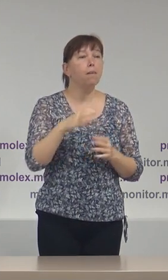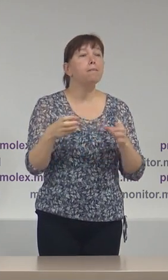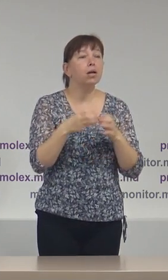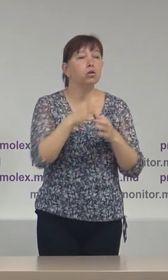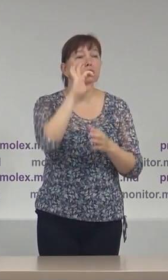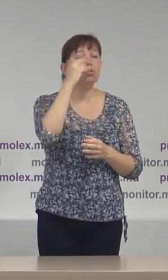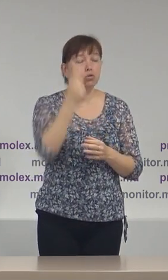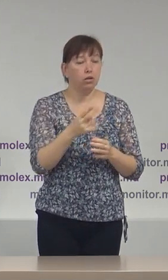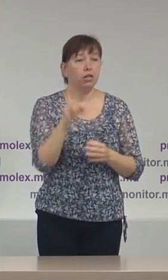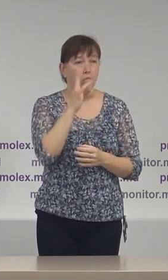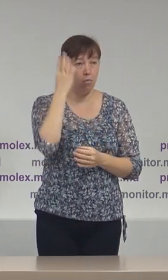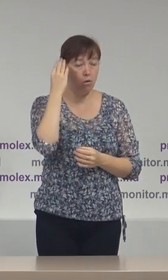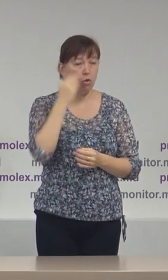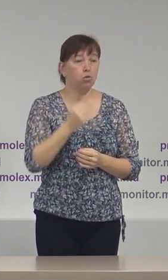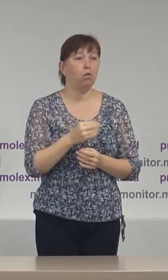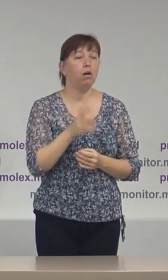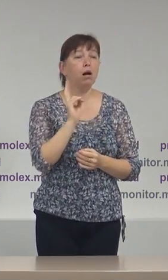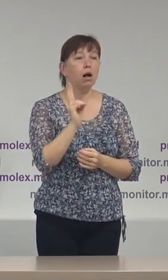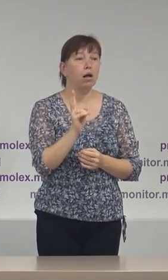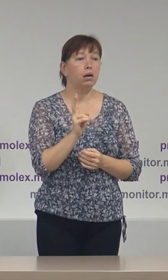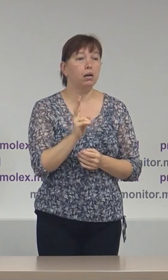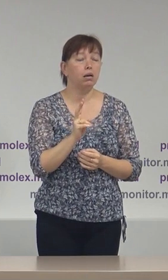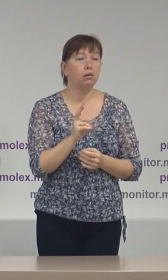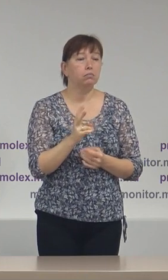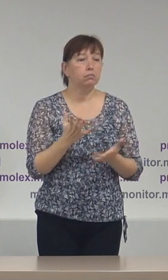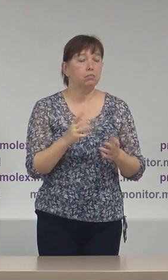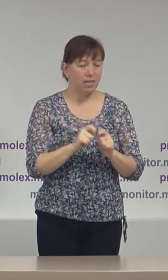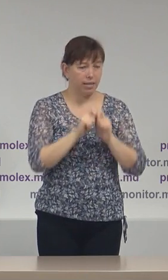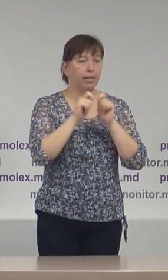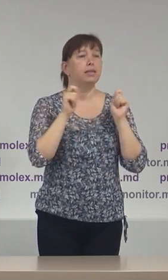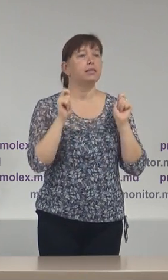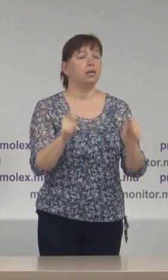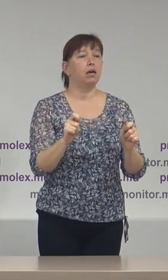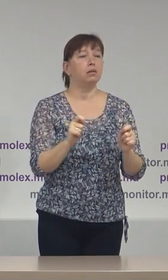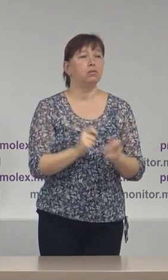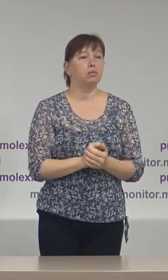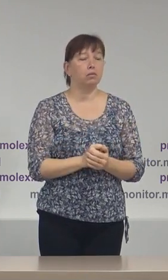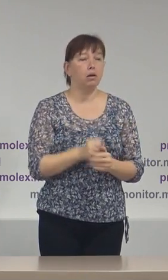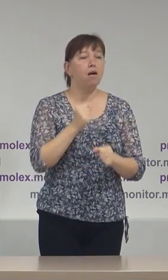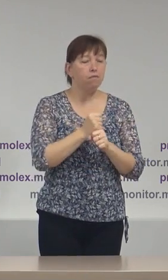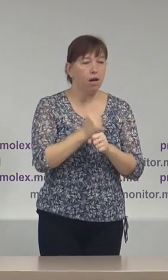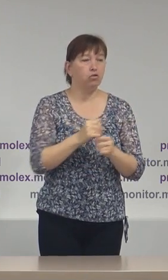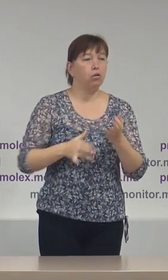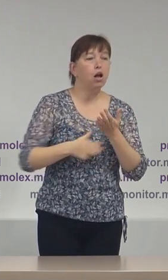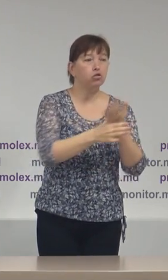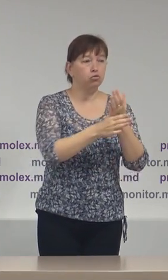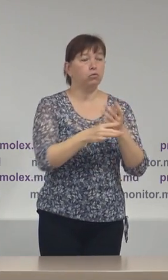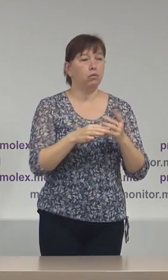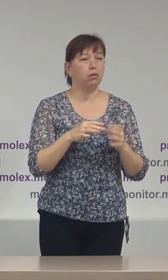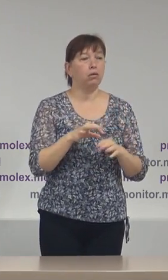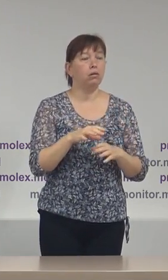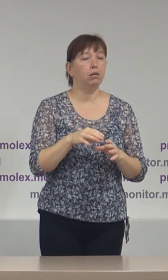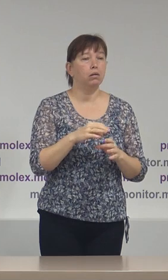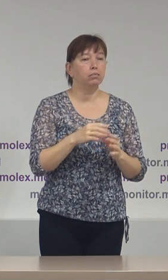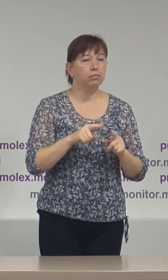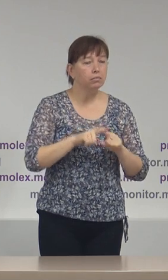Socialistilor din Republica Moldova, care practic deschis face campanie prin intermediul